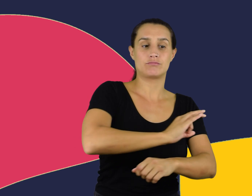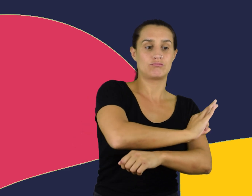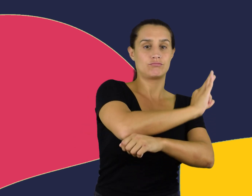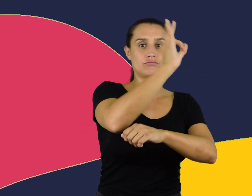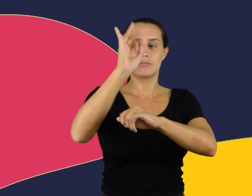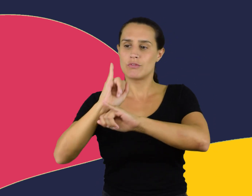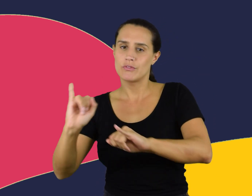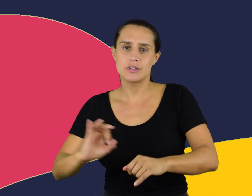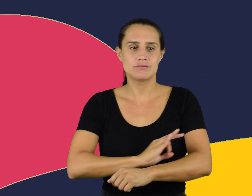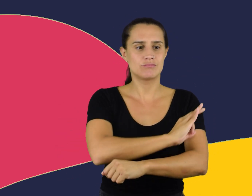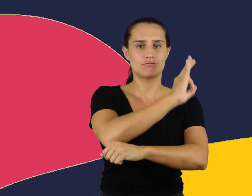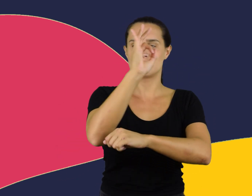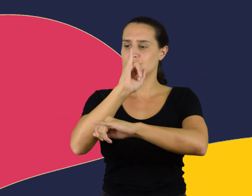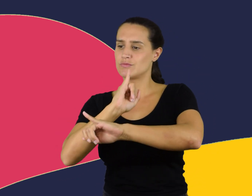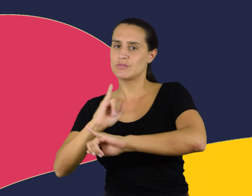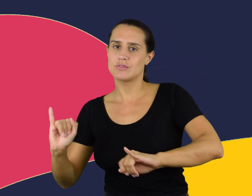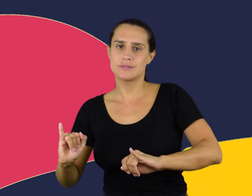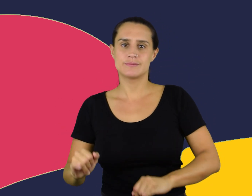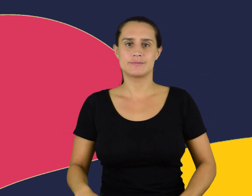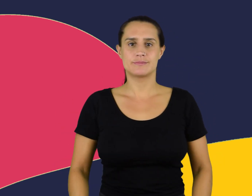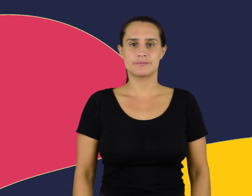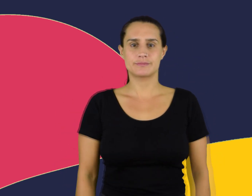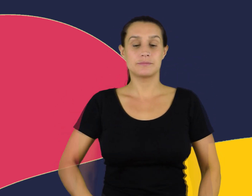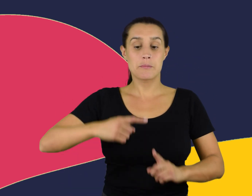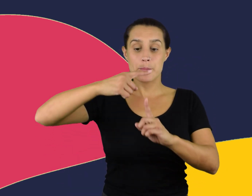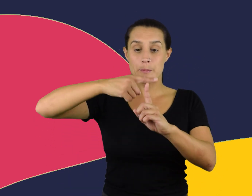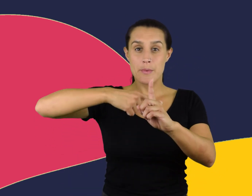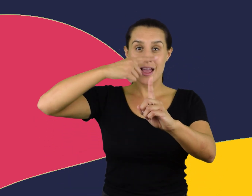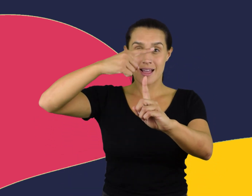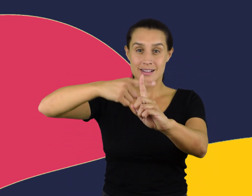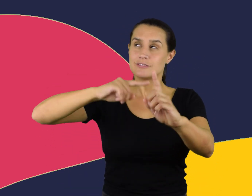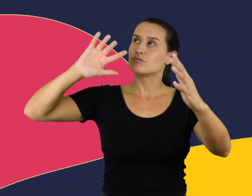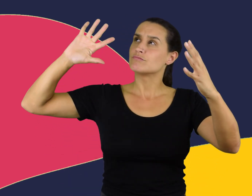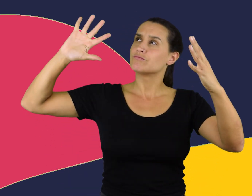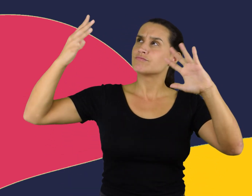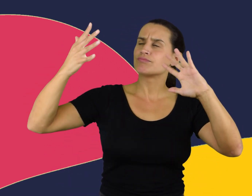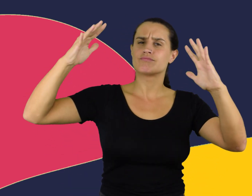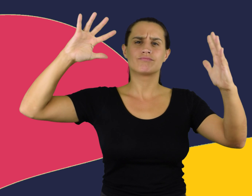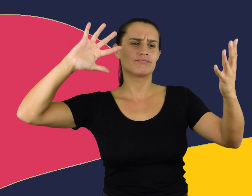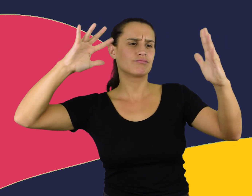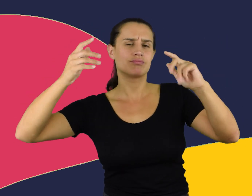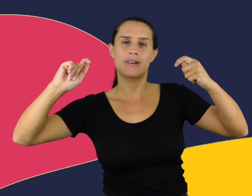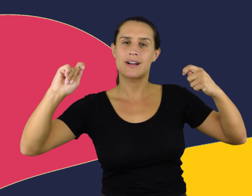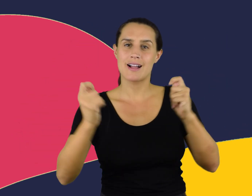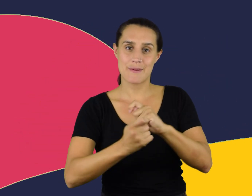Los meses se disfrazan según el meridiano. Otoño, invierno, primavera,